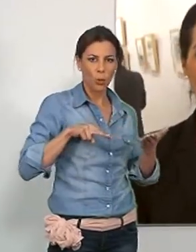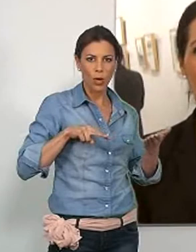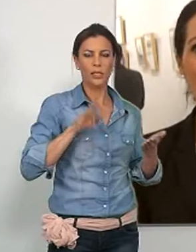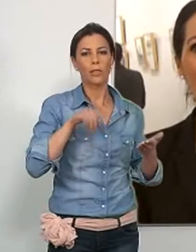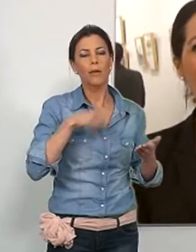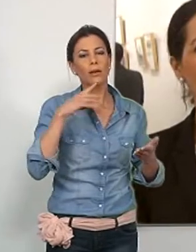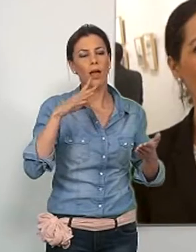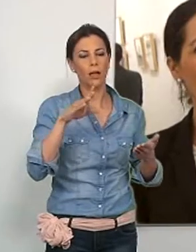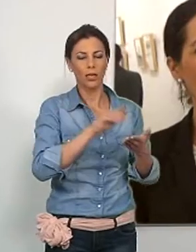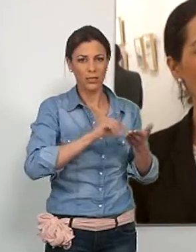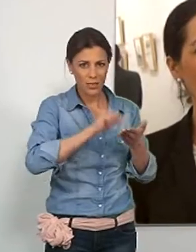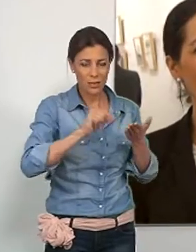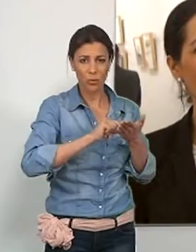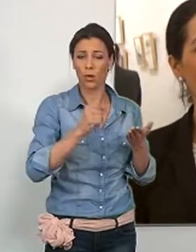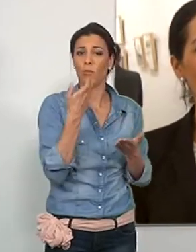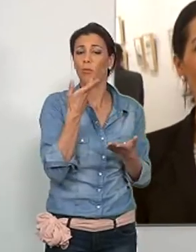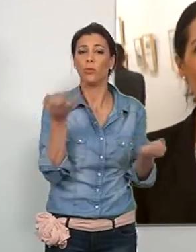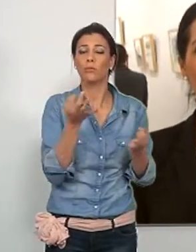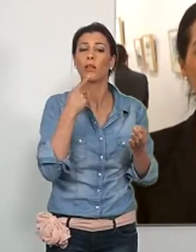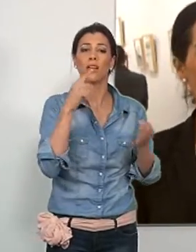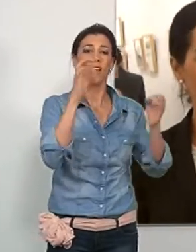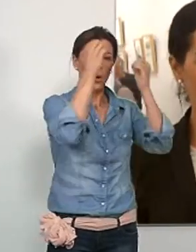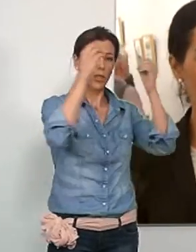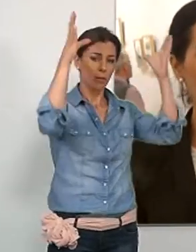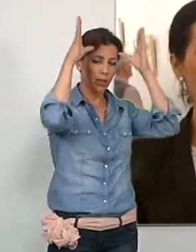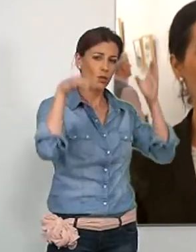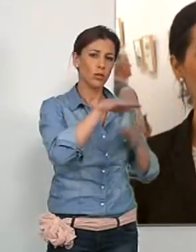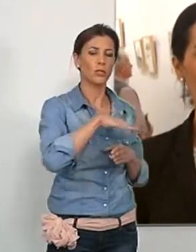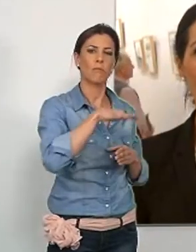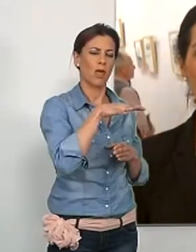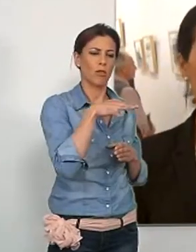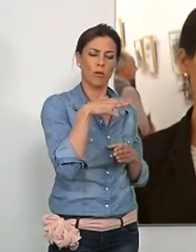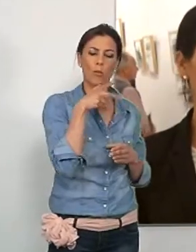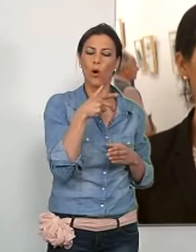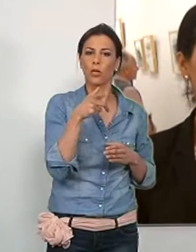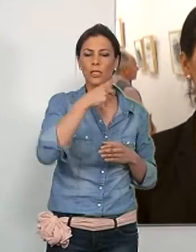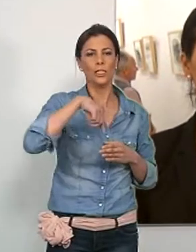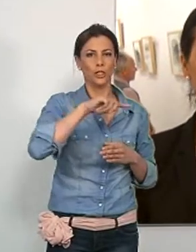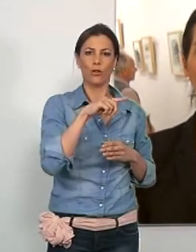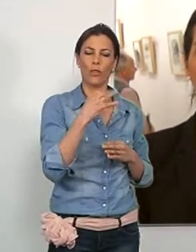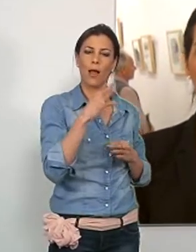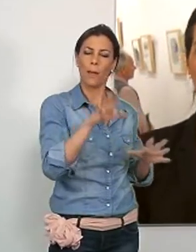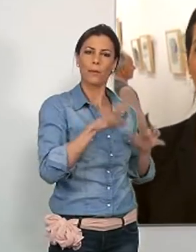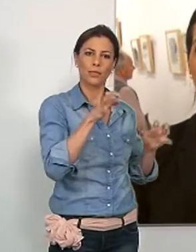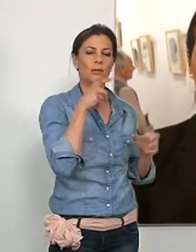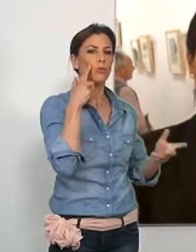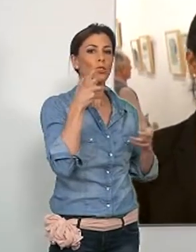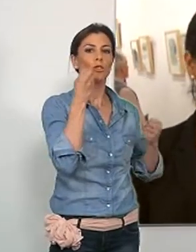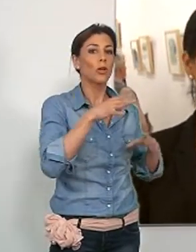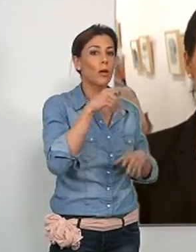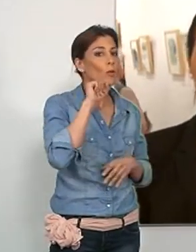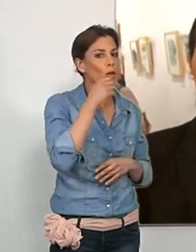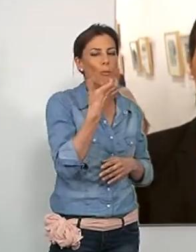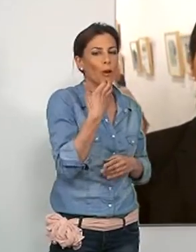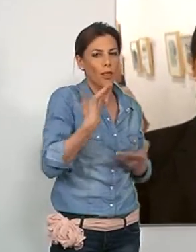lectura y también a la escritura, así como el conocimiento de espacios culturales tan nuestros como el Museo de